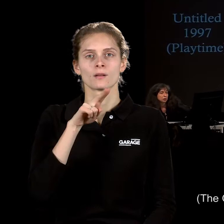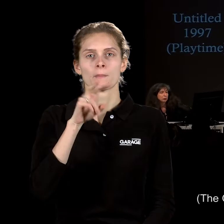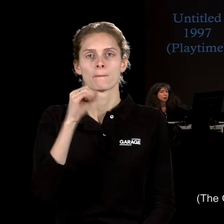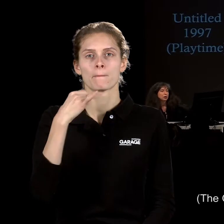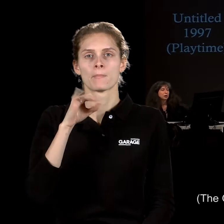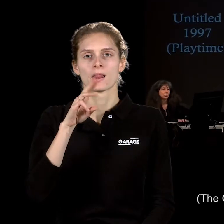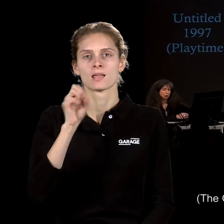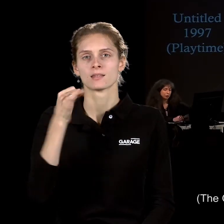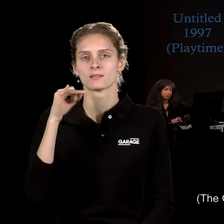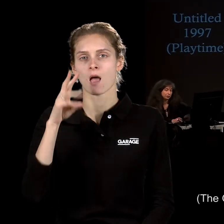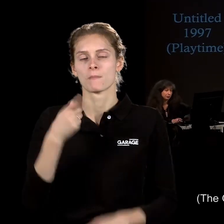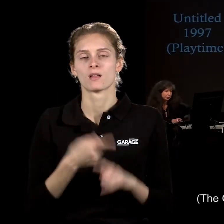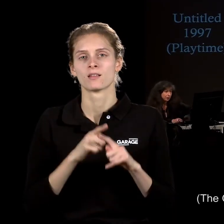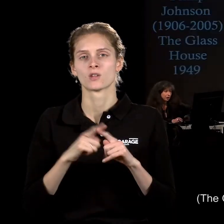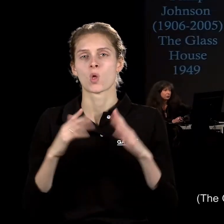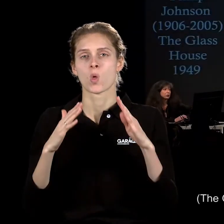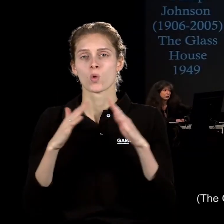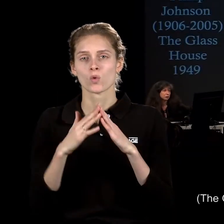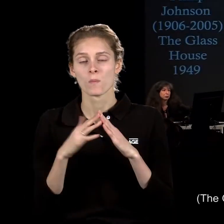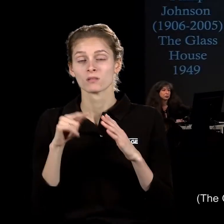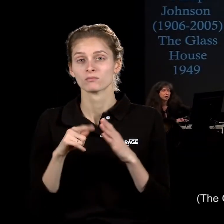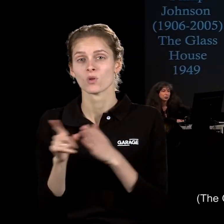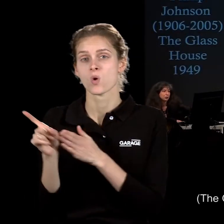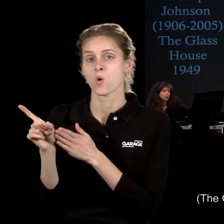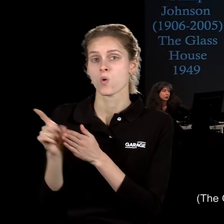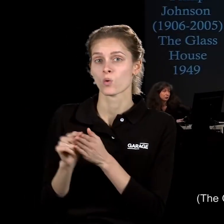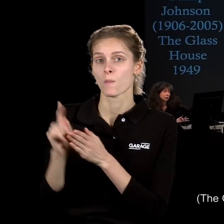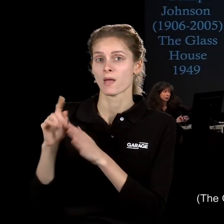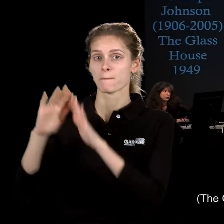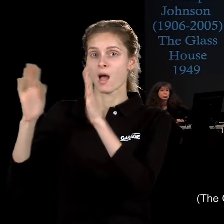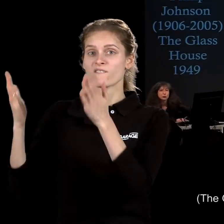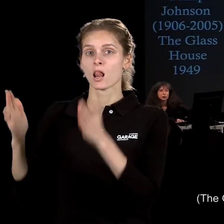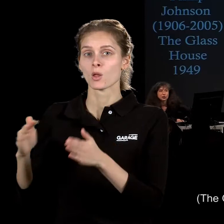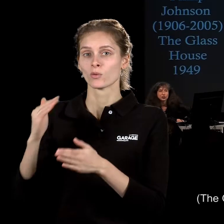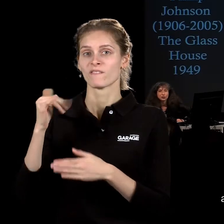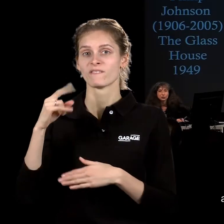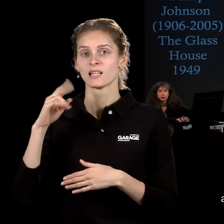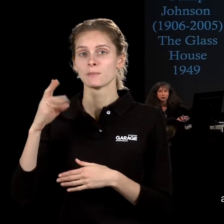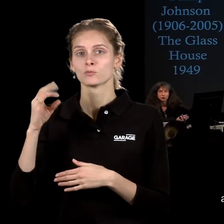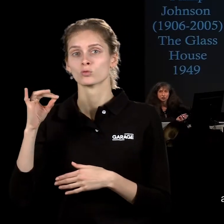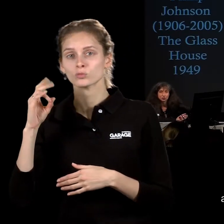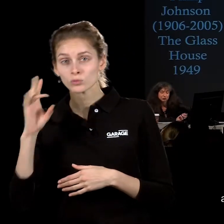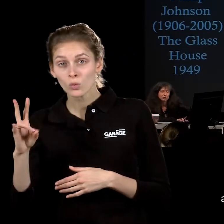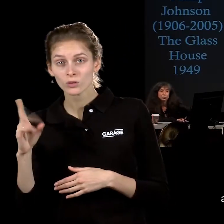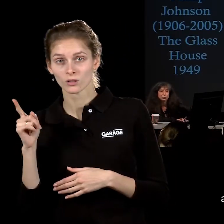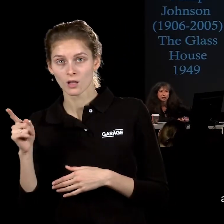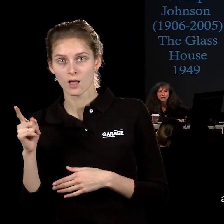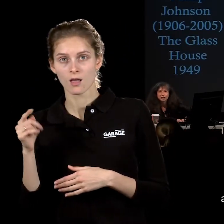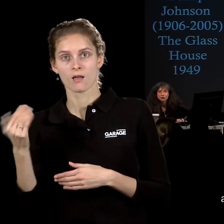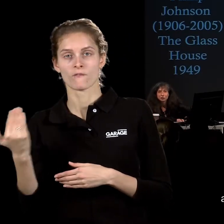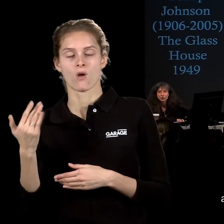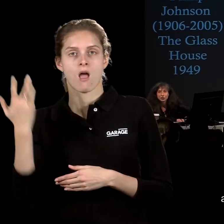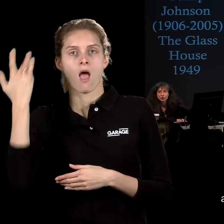такой домик, это копия вот этого павильона Филиппа Джонсона, одного из столпов